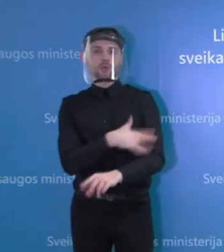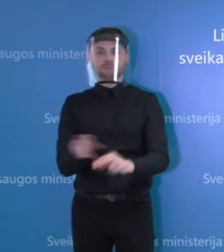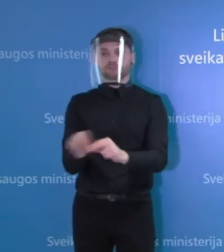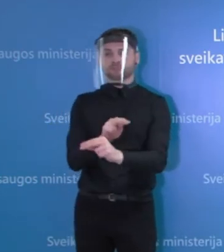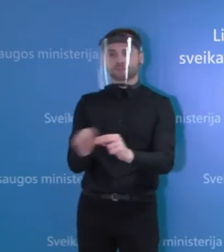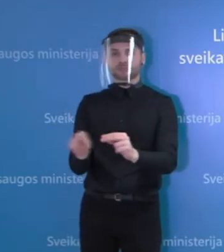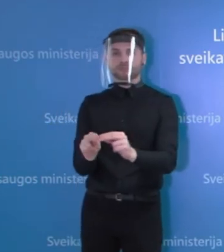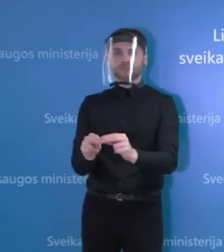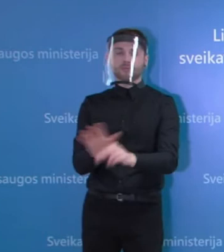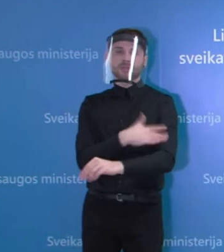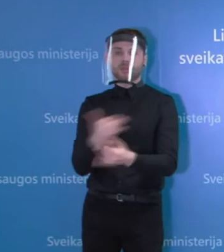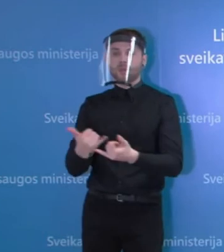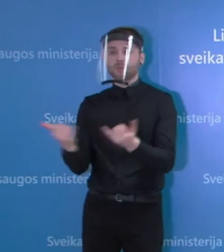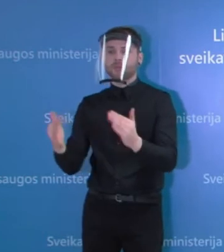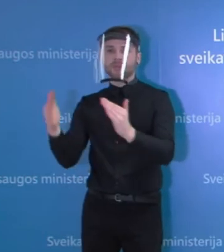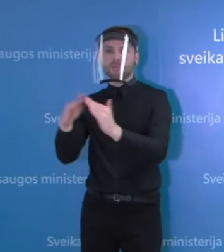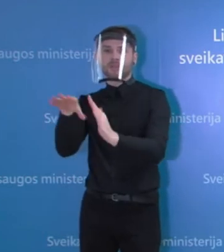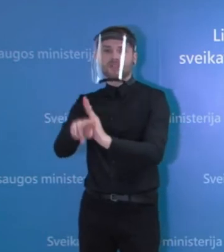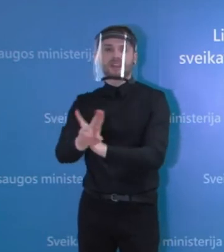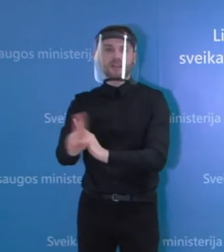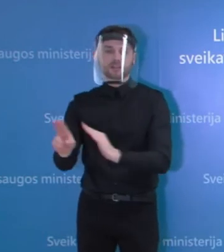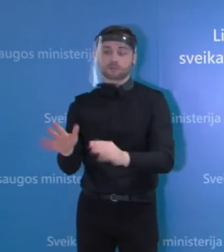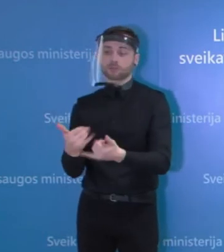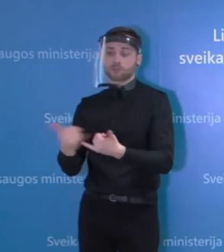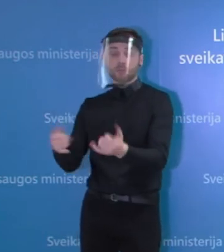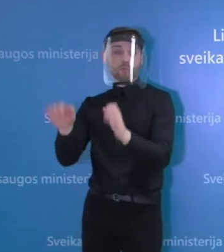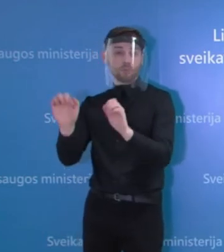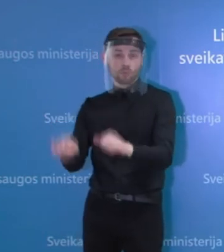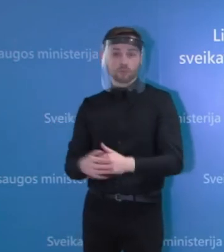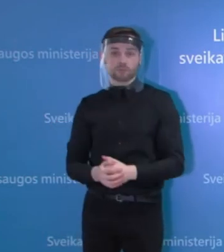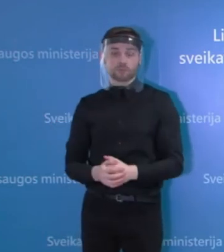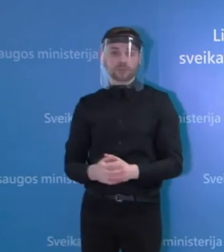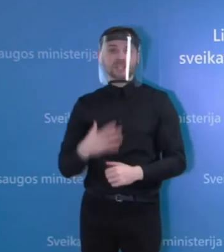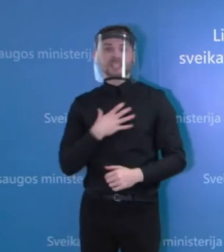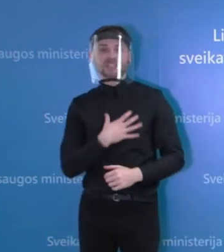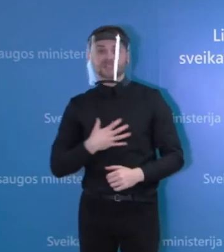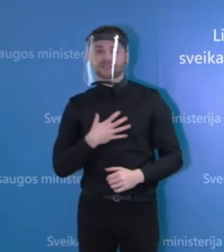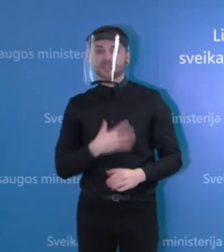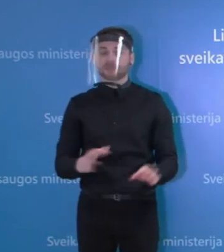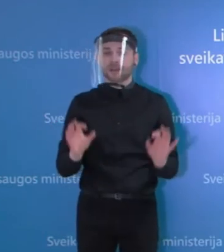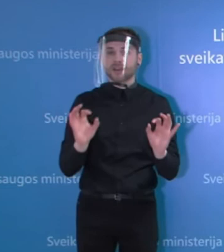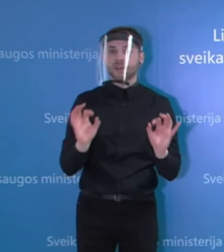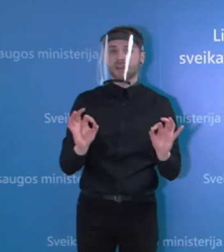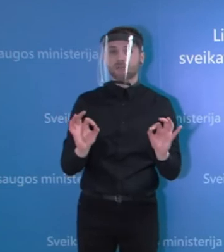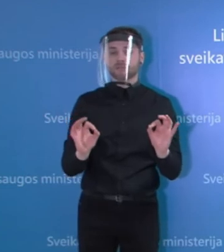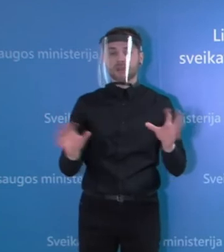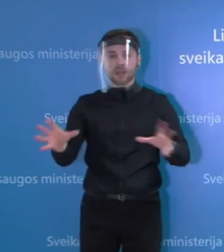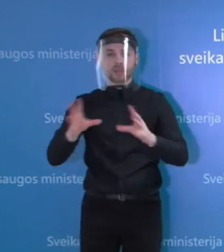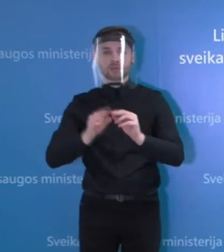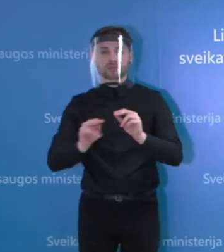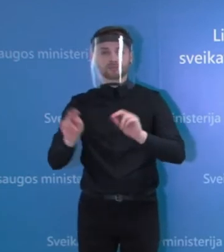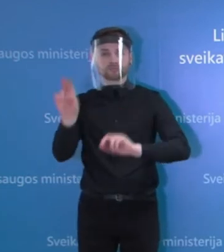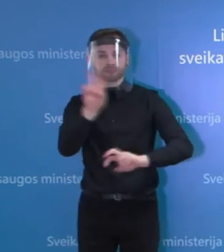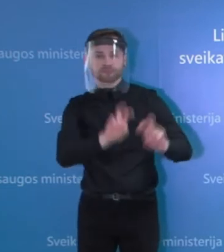kitos paslaugos, žodžiu, tikrai matyti šitoj situacijoj reikėtų visiems mobilizuotis ir ieškot sprendimu, kaip